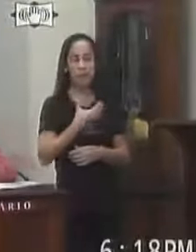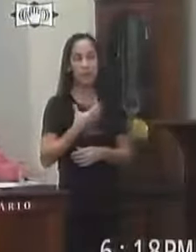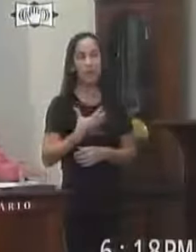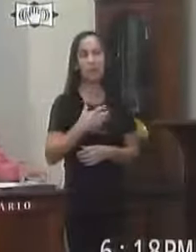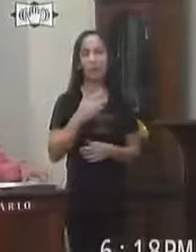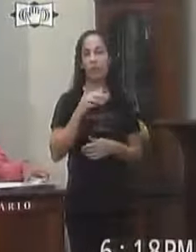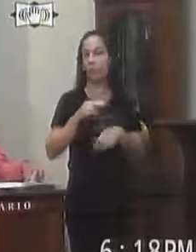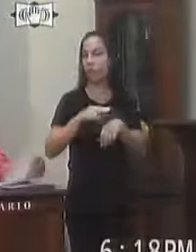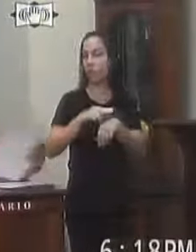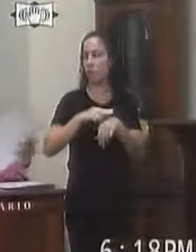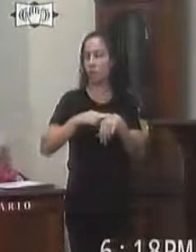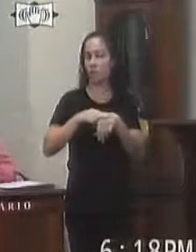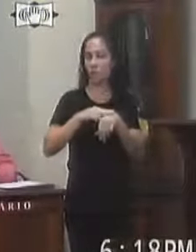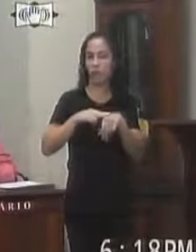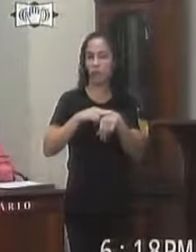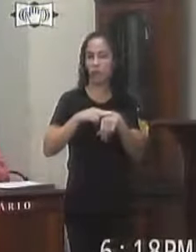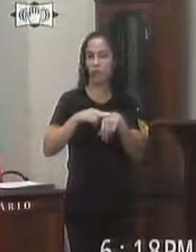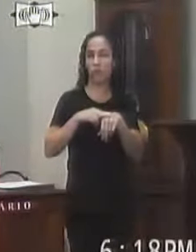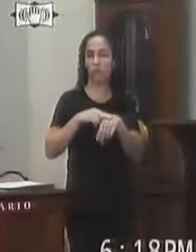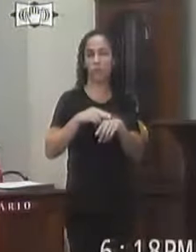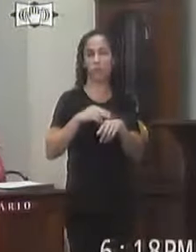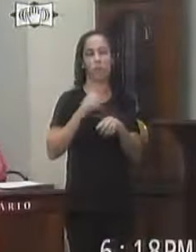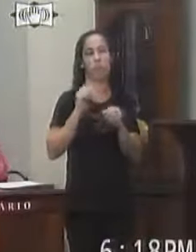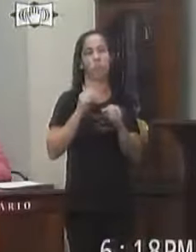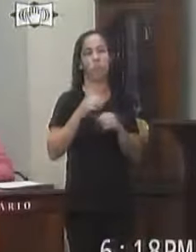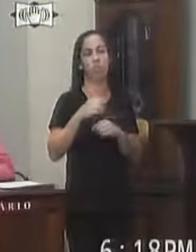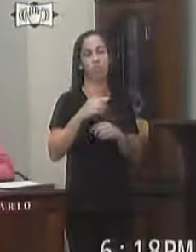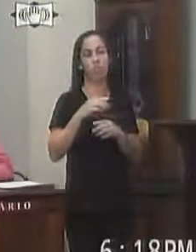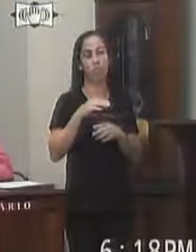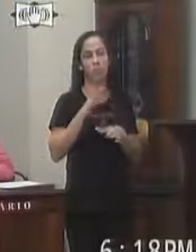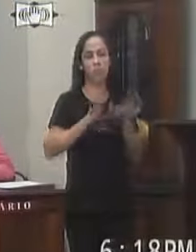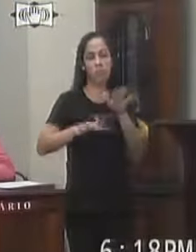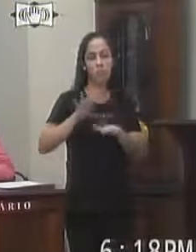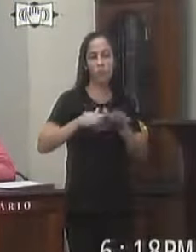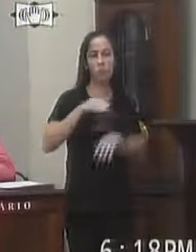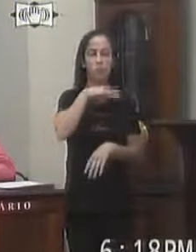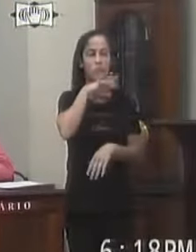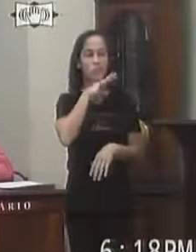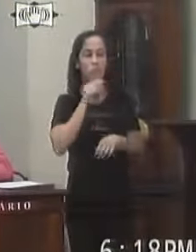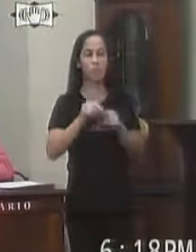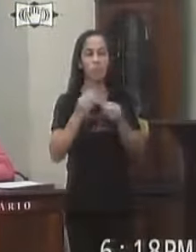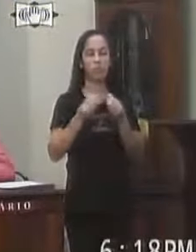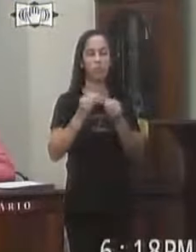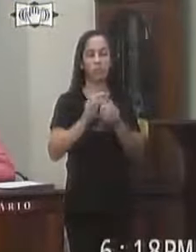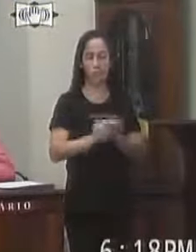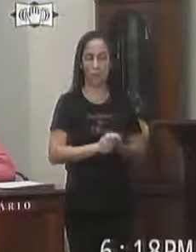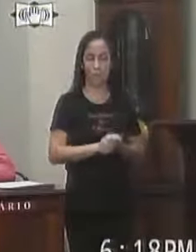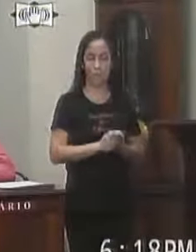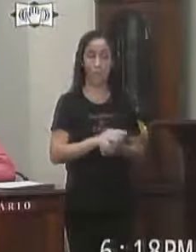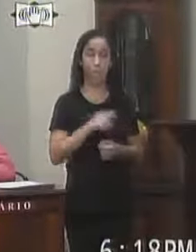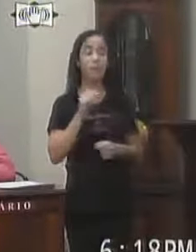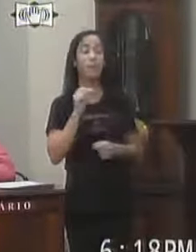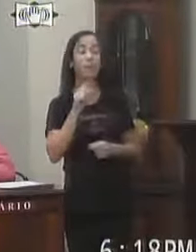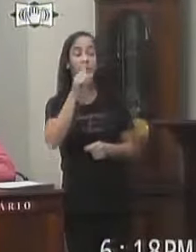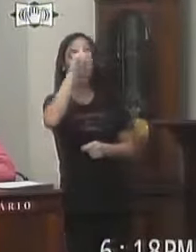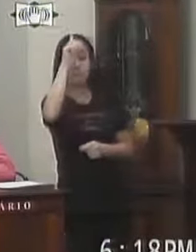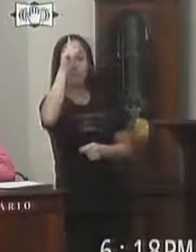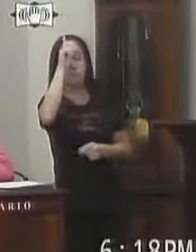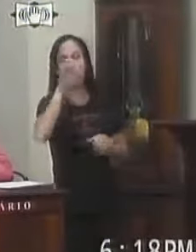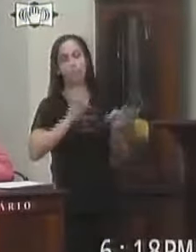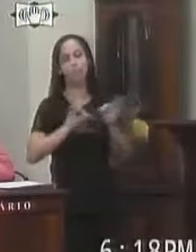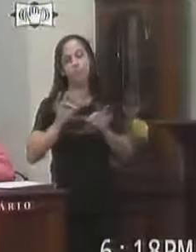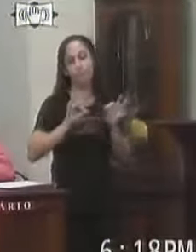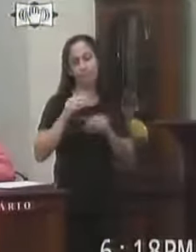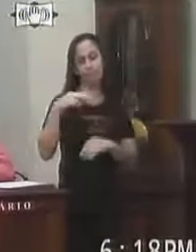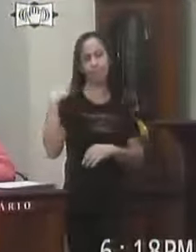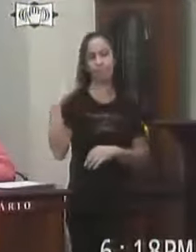Valença E da outras providências Está-se o projeto de lei ordinária Da vereadora Michele Cabral Nos termos da emenda acima apresentada O